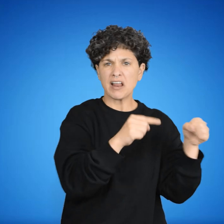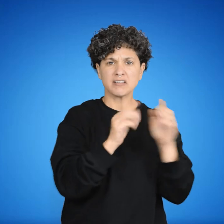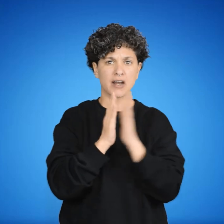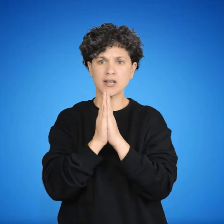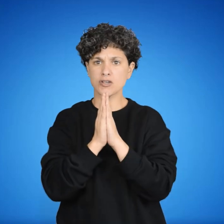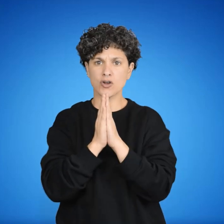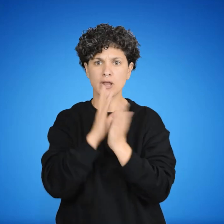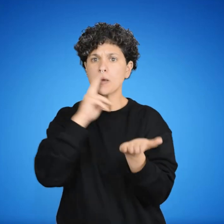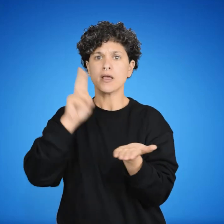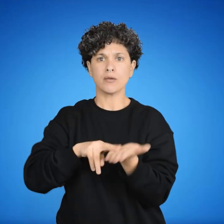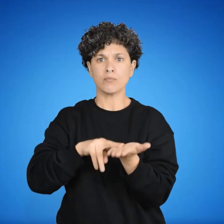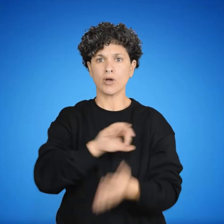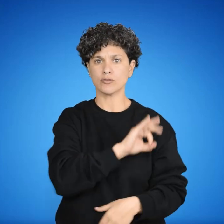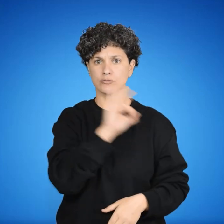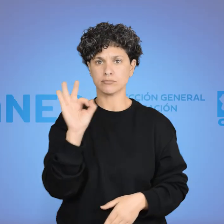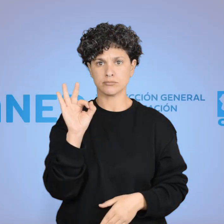consagrados al culto de las diversas religiones.